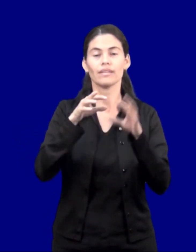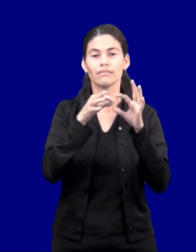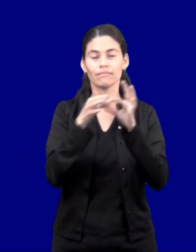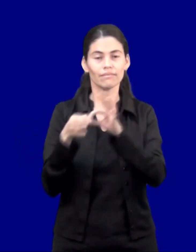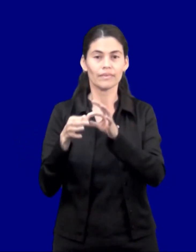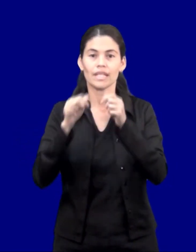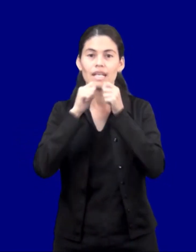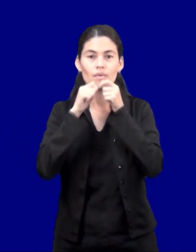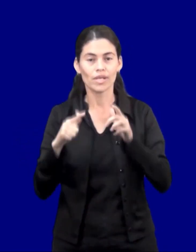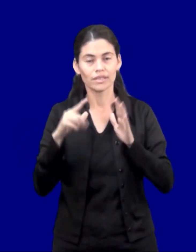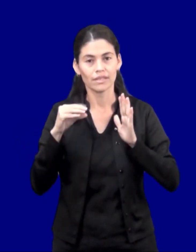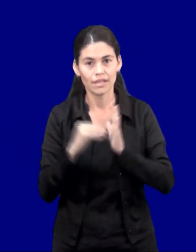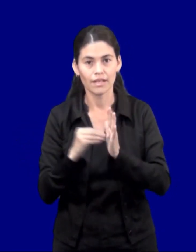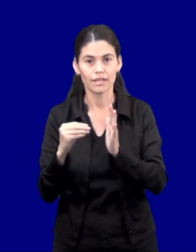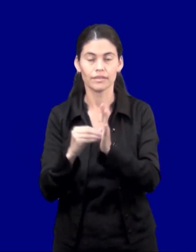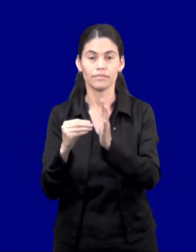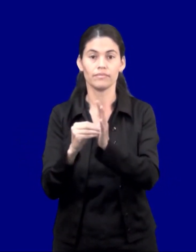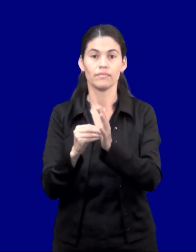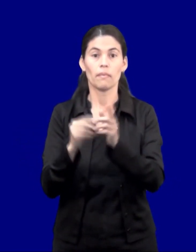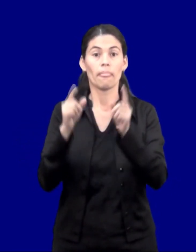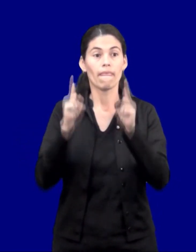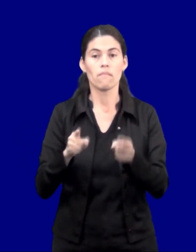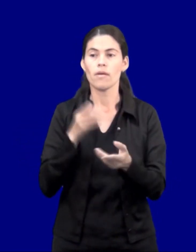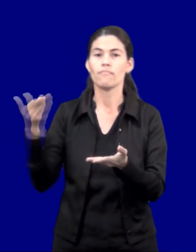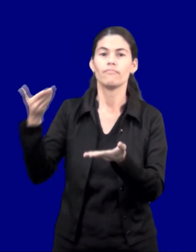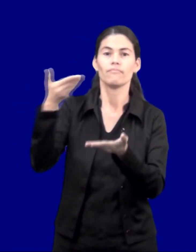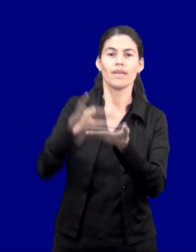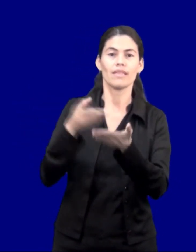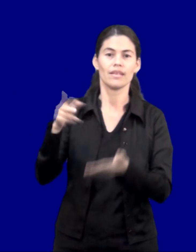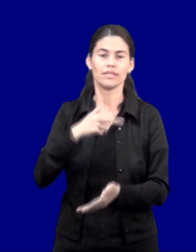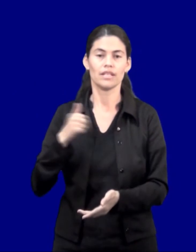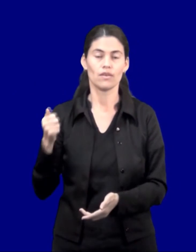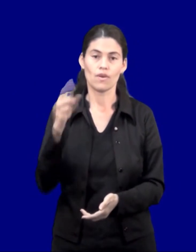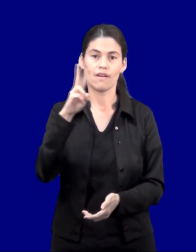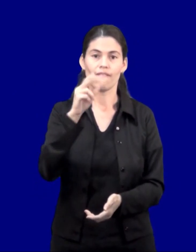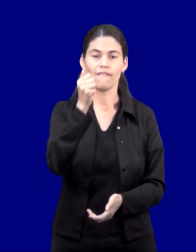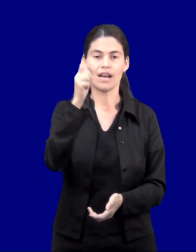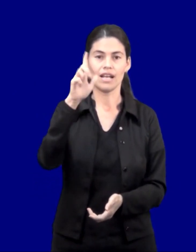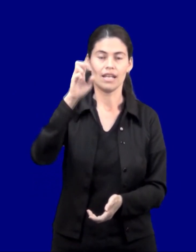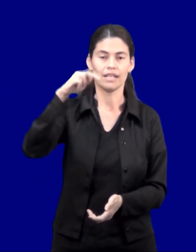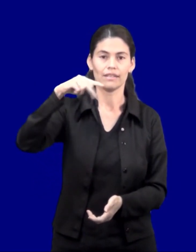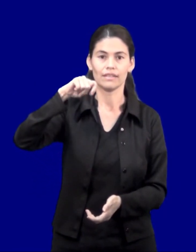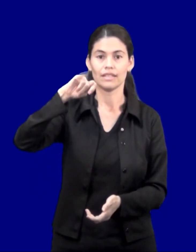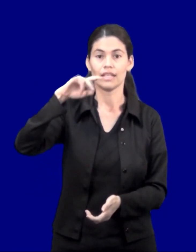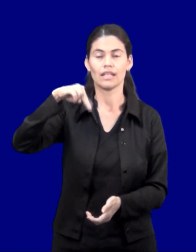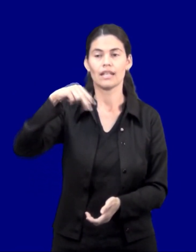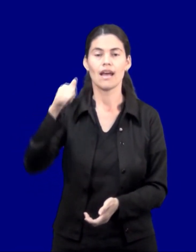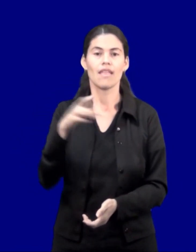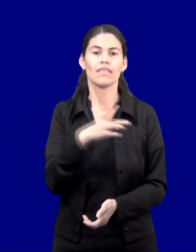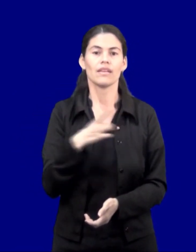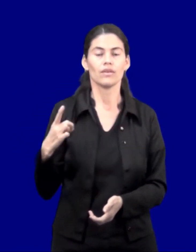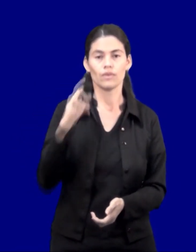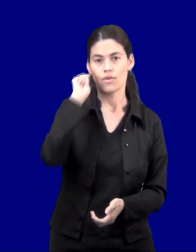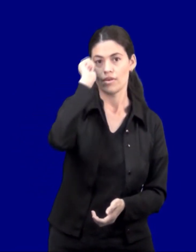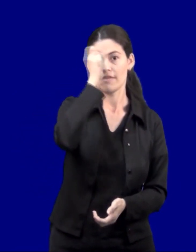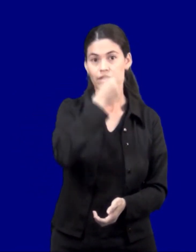Congreso Paraguayo de Lingüística Aplicada, presentado por la señora Valentina Canese Caballero, directora del